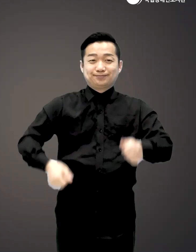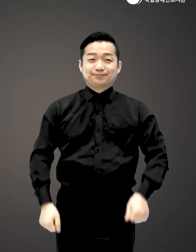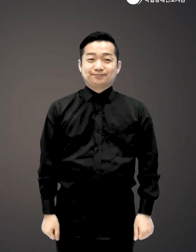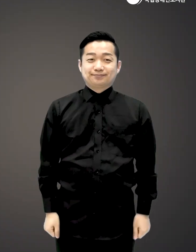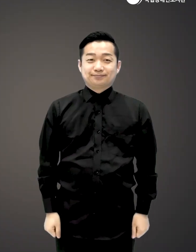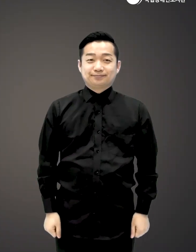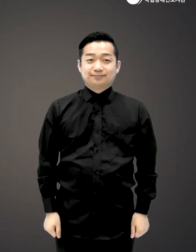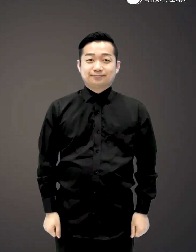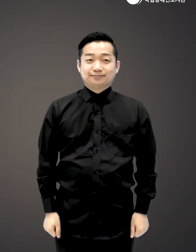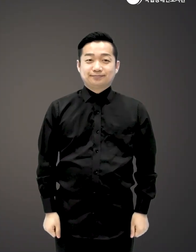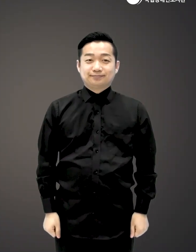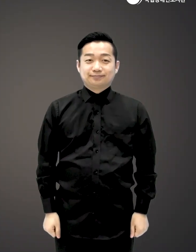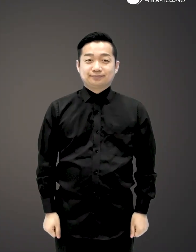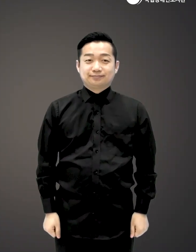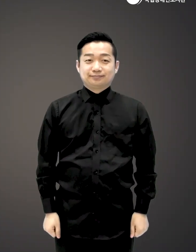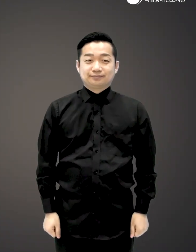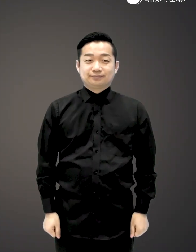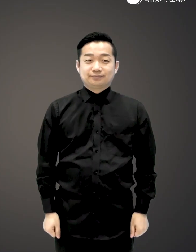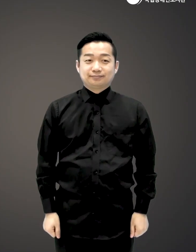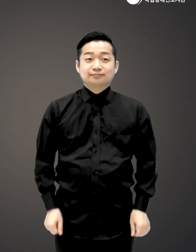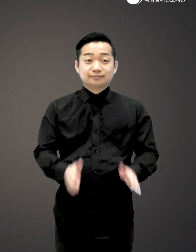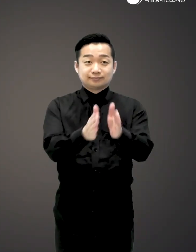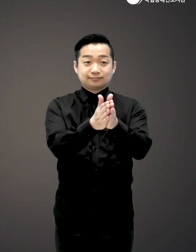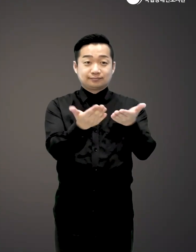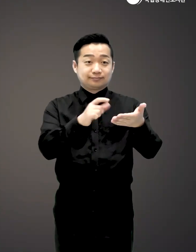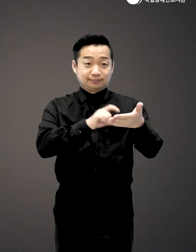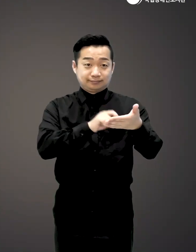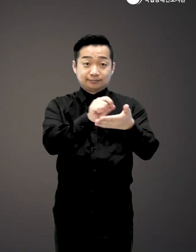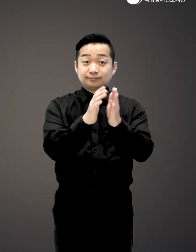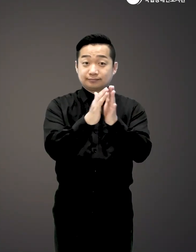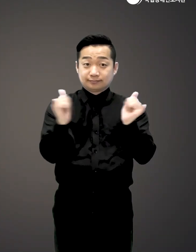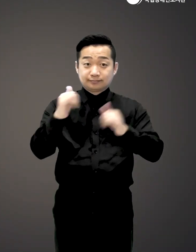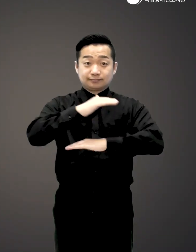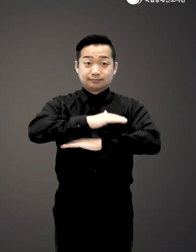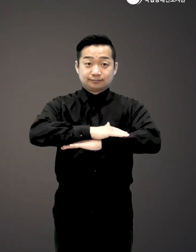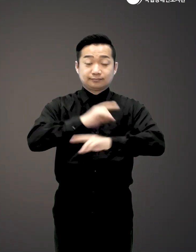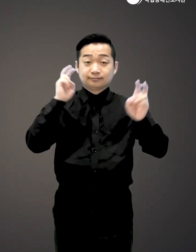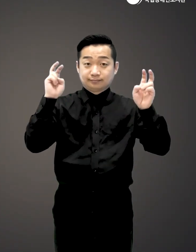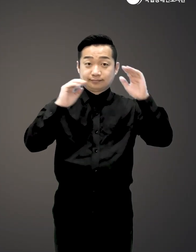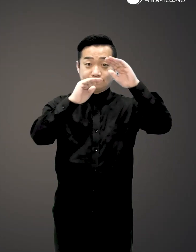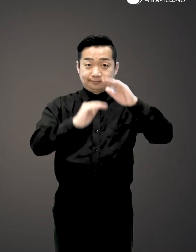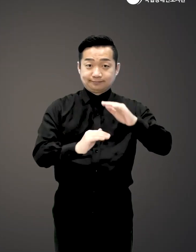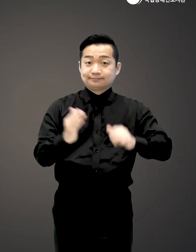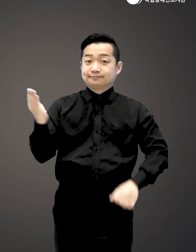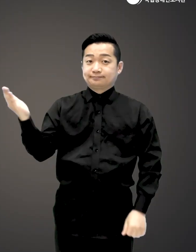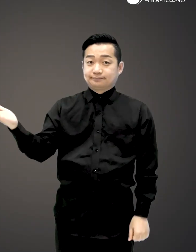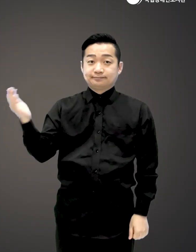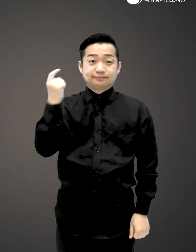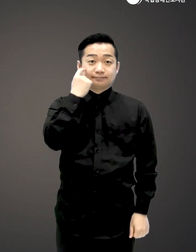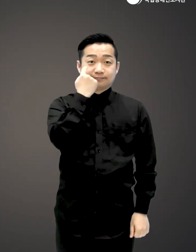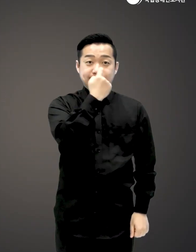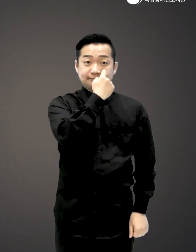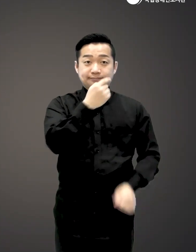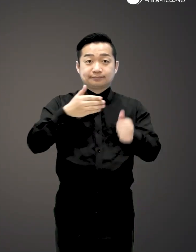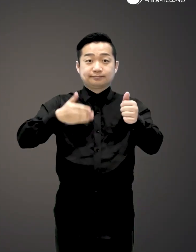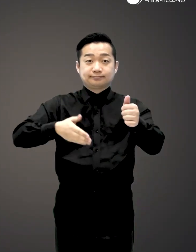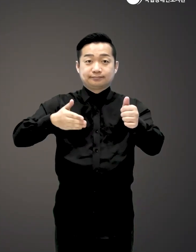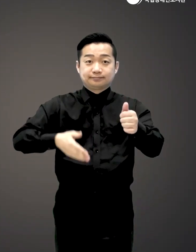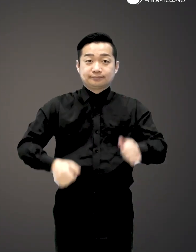것은 어떨까요? 저자 정혜용 책 9988 건강 습관